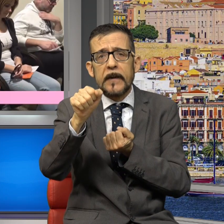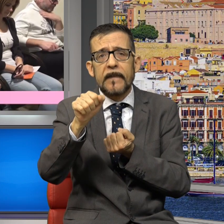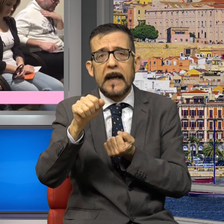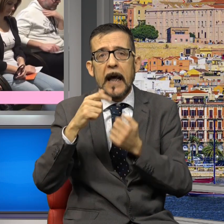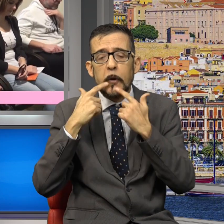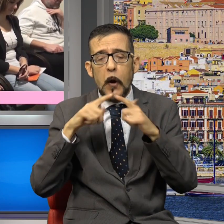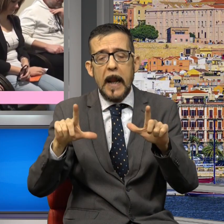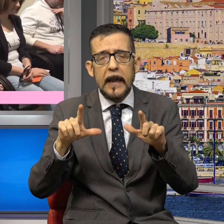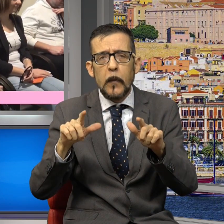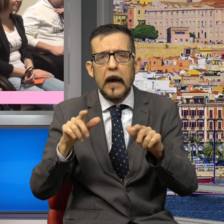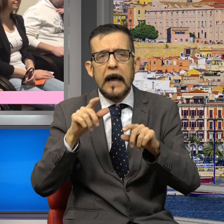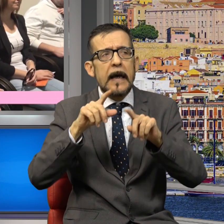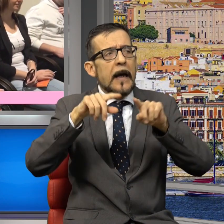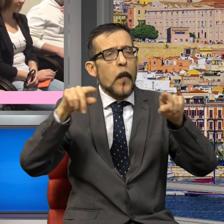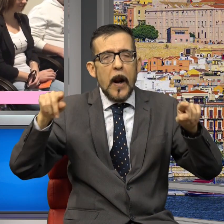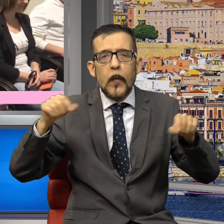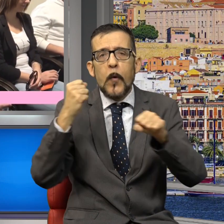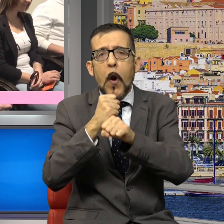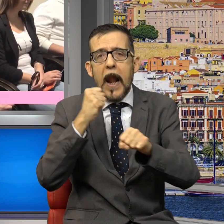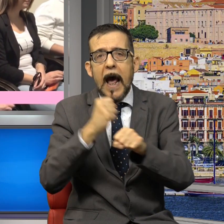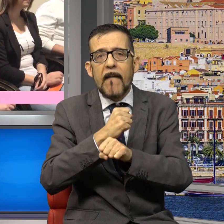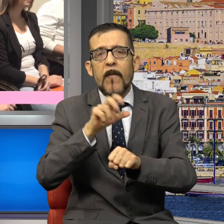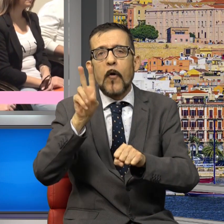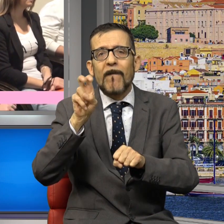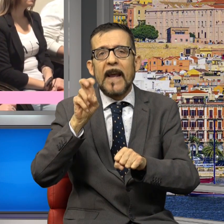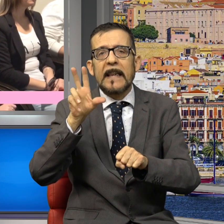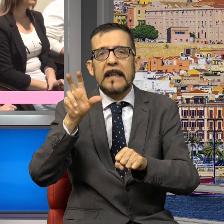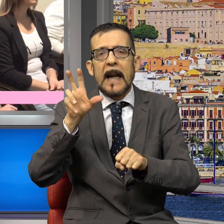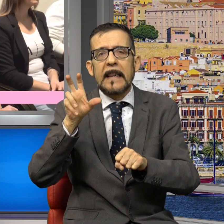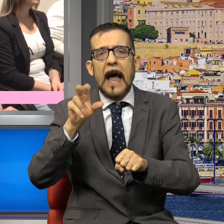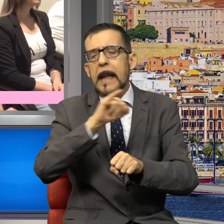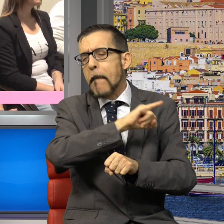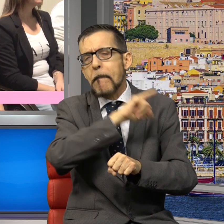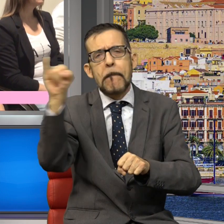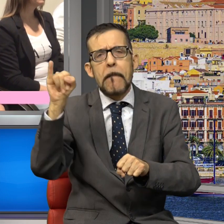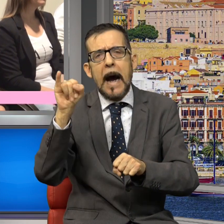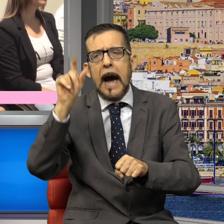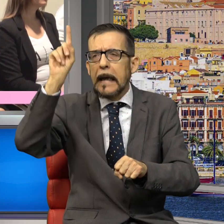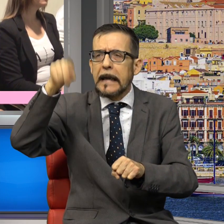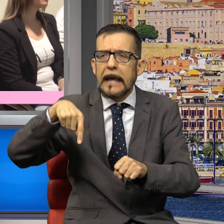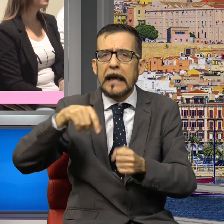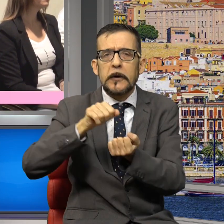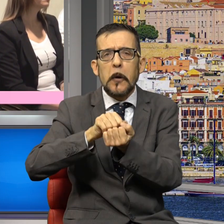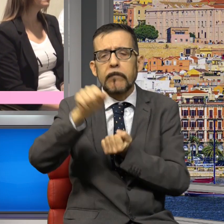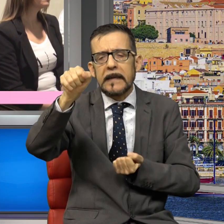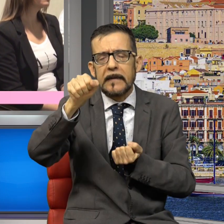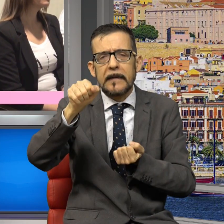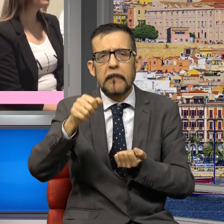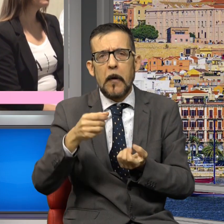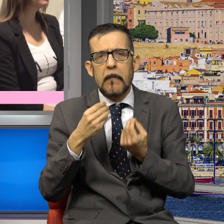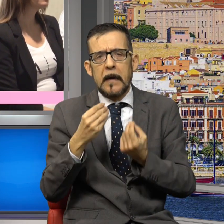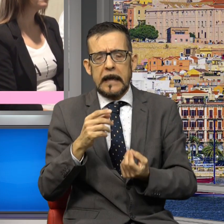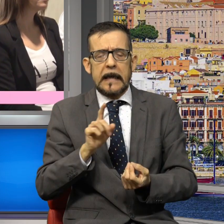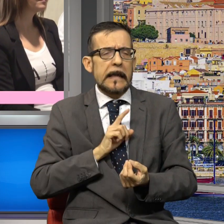lavorano da 20-30 anni nelle varie lingue straniere e non essendo previsto nelle leggi precedenti ci sembra che di diritto ed